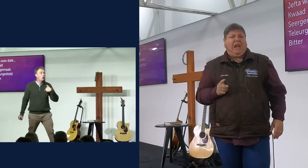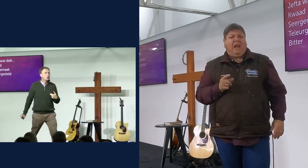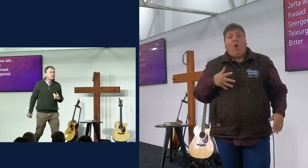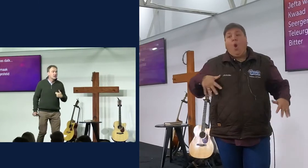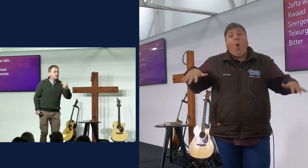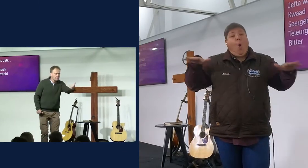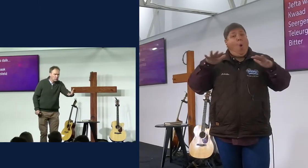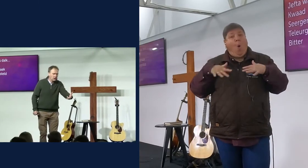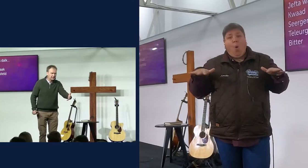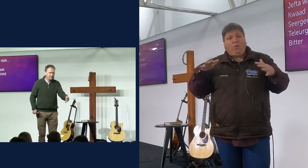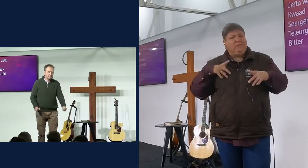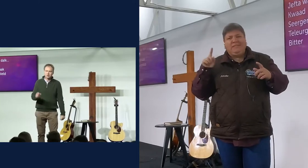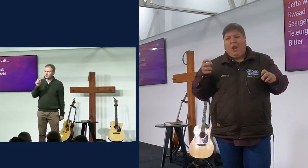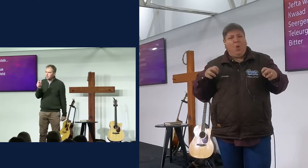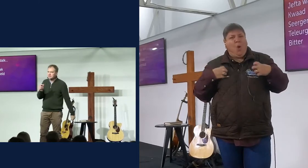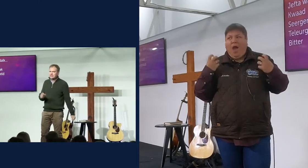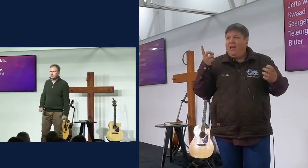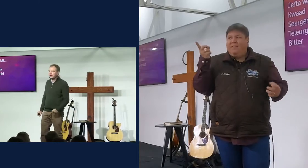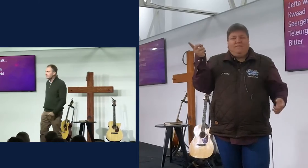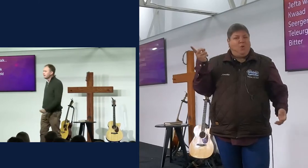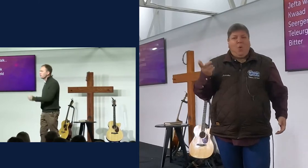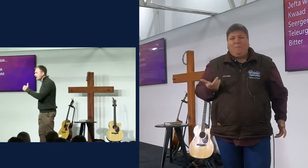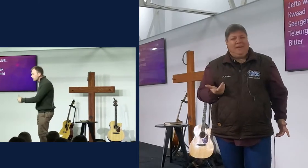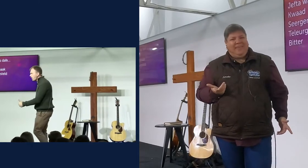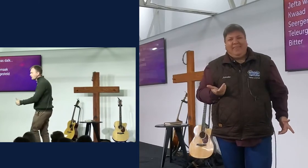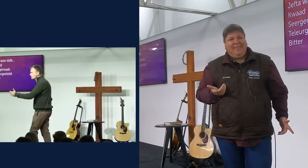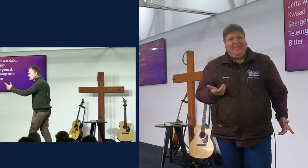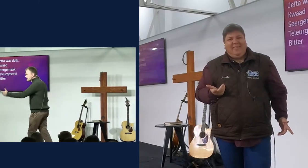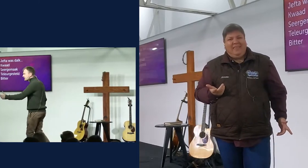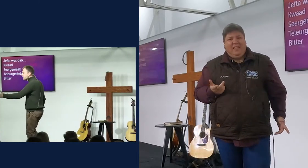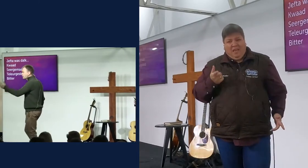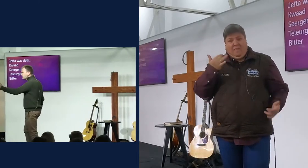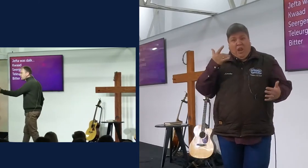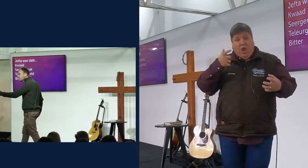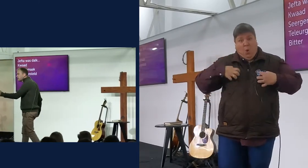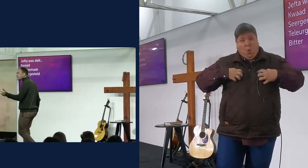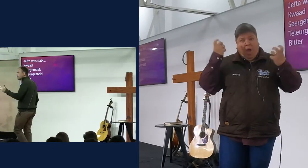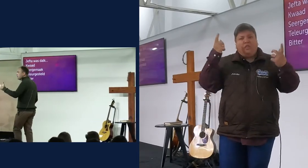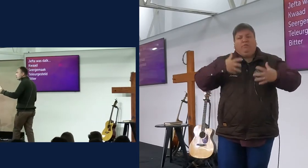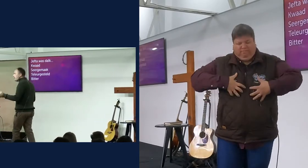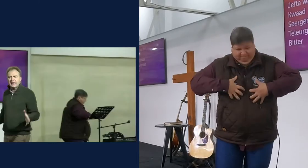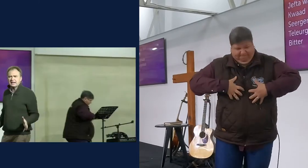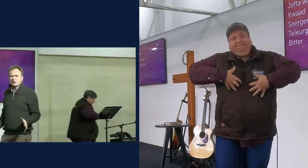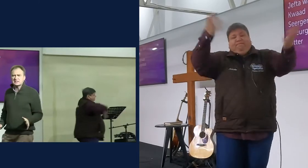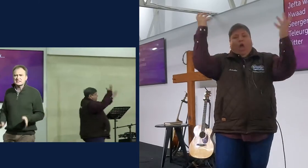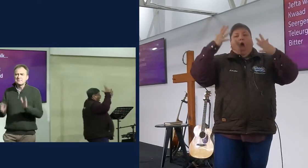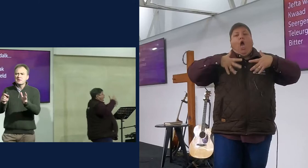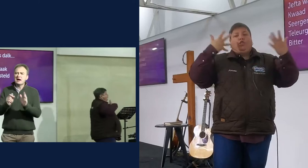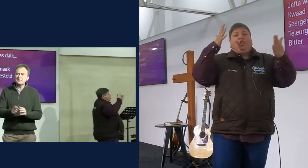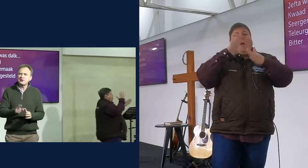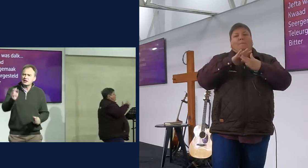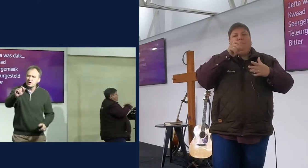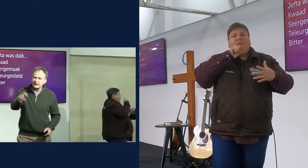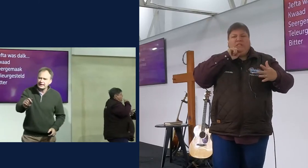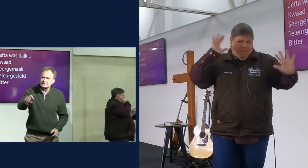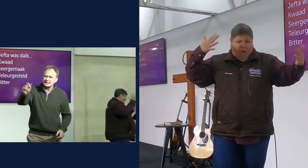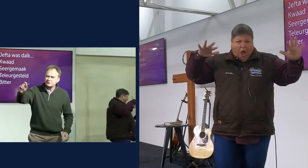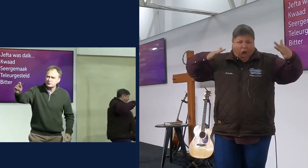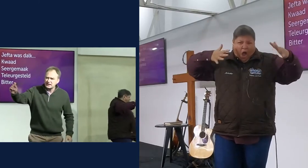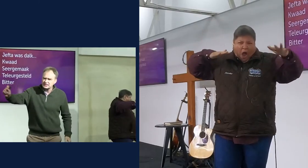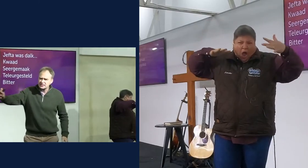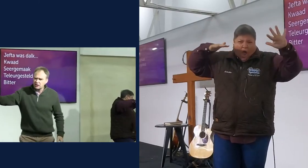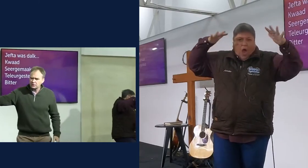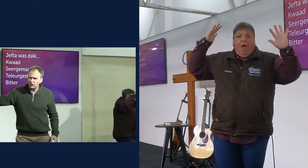niemand van ons sal hom kwaalig geneem het nie, ons sal vir hom gesê, wordie, voel jy kwaad, voel jy seergemaak, voel jy bieke bitter, voel jy alle die goeders, man, vul een kaartje,